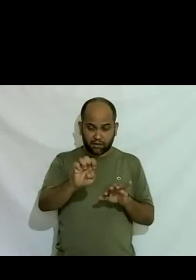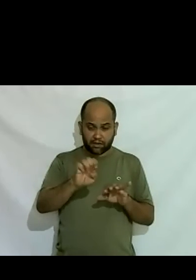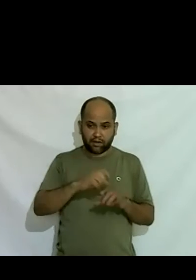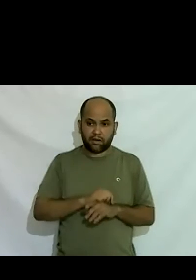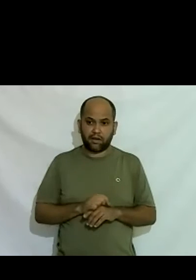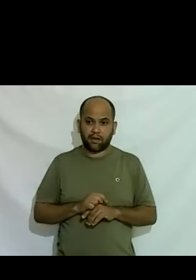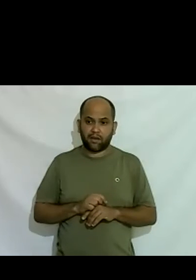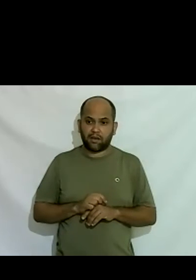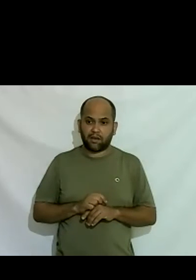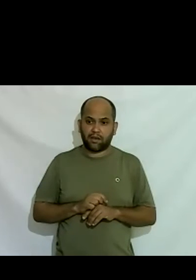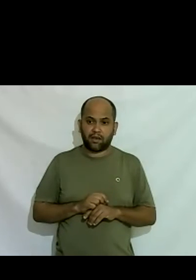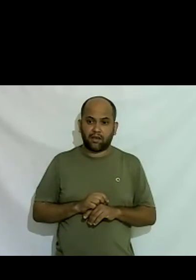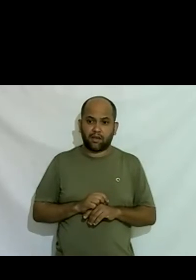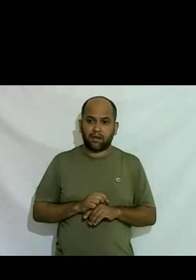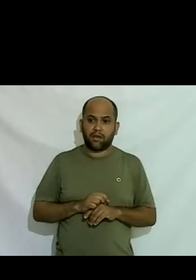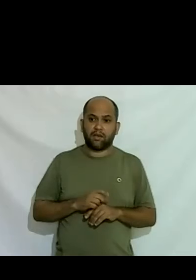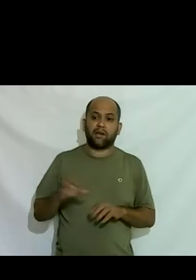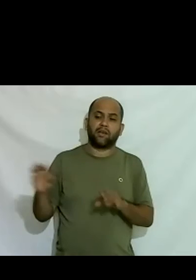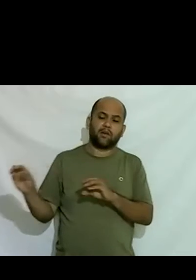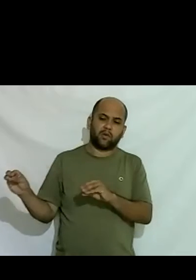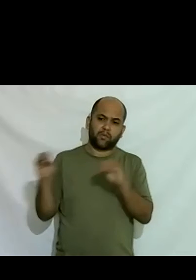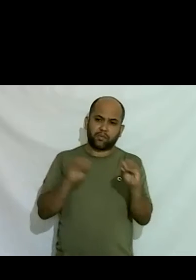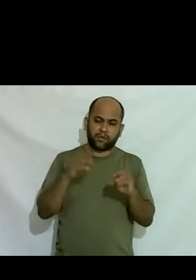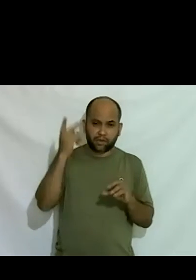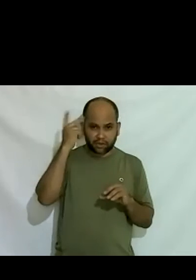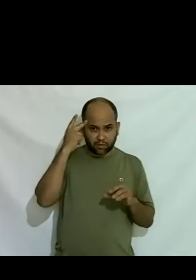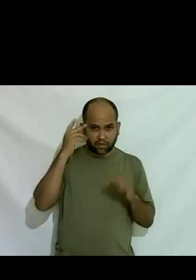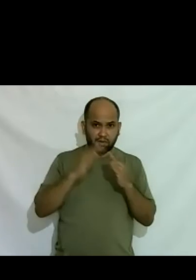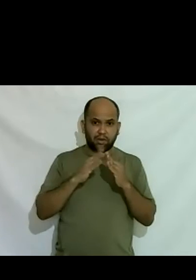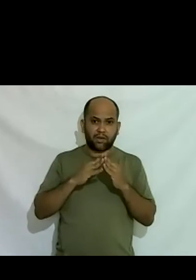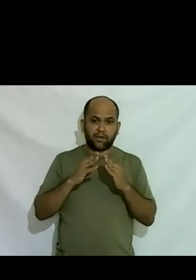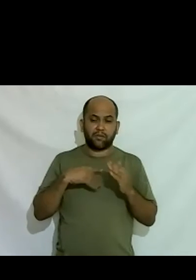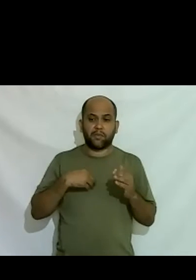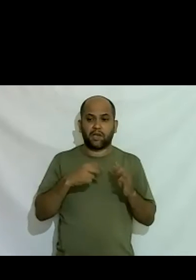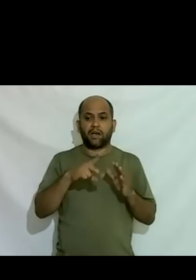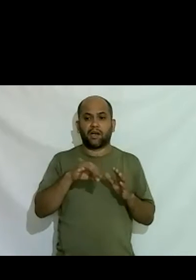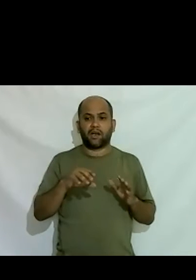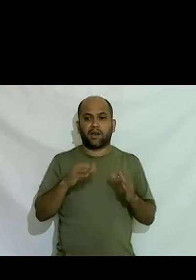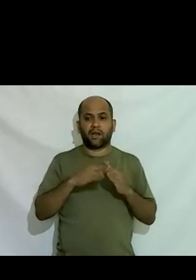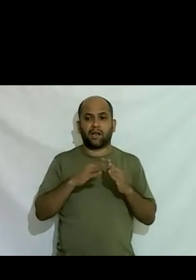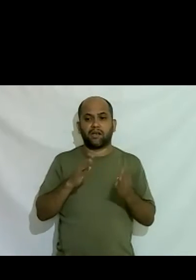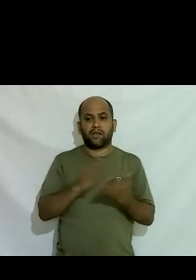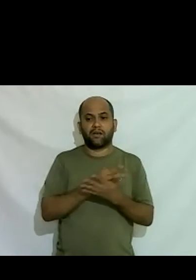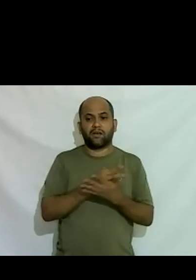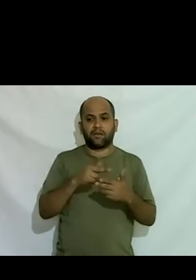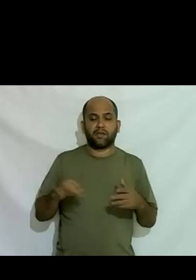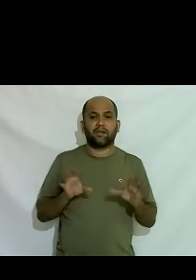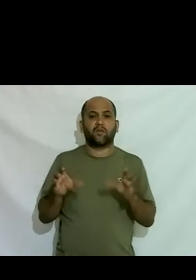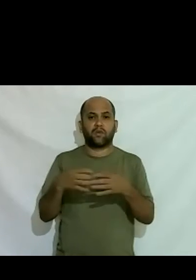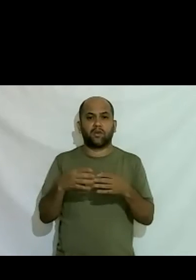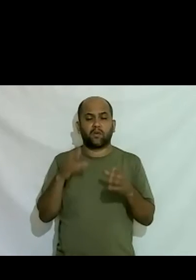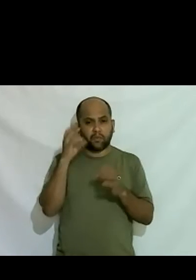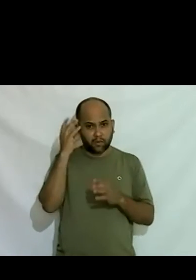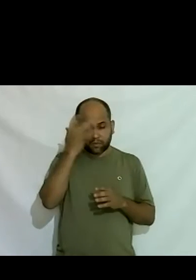eu peguei eu trouxe o Paulo para São Paulo ele ficou hospedado na minha casa em 15 dias nós ficamos discutindo o que fazer eu juntei um grupo de pessoas